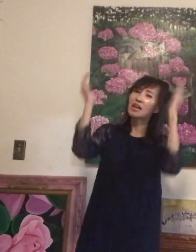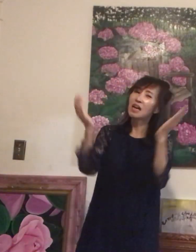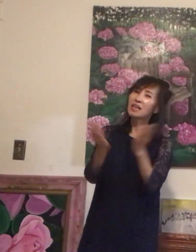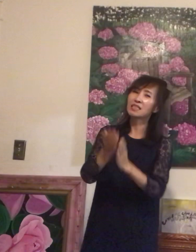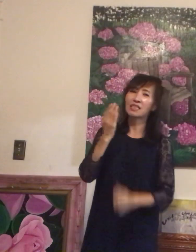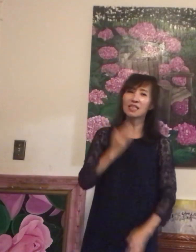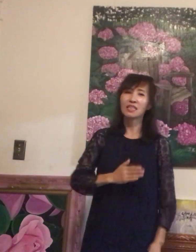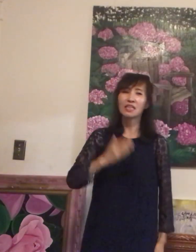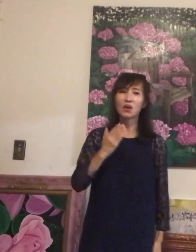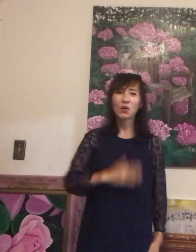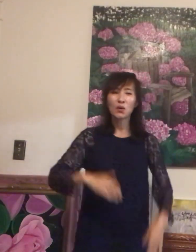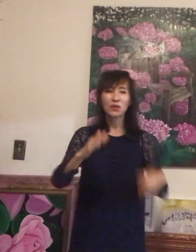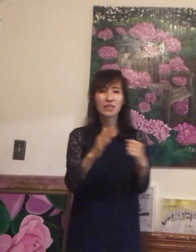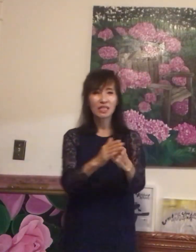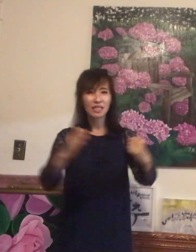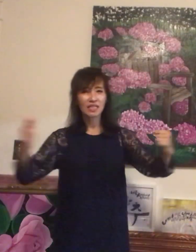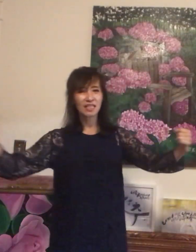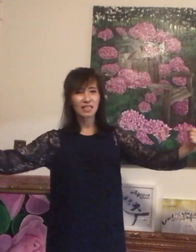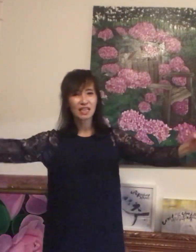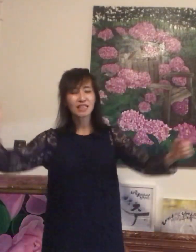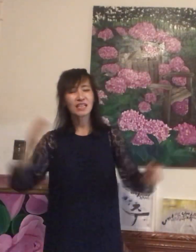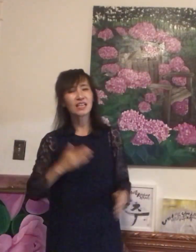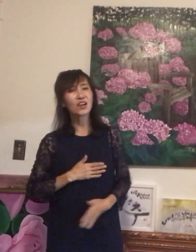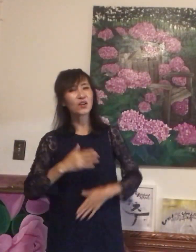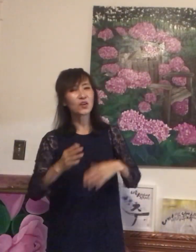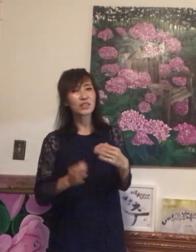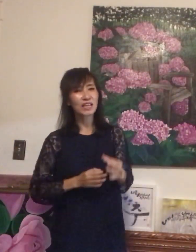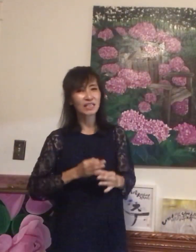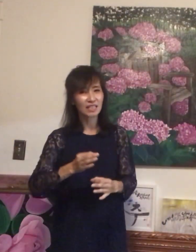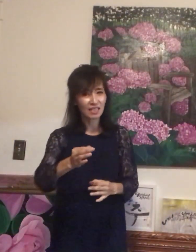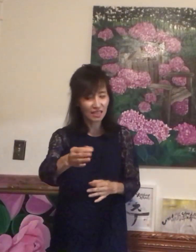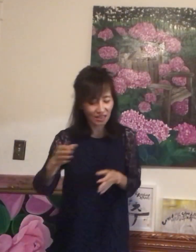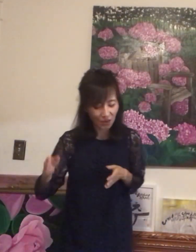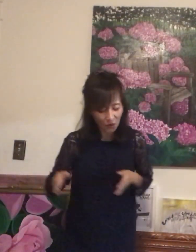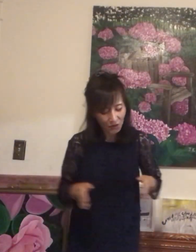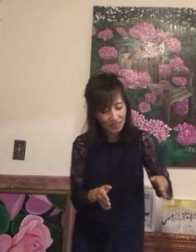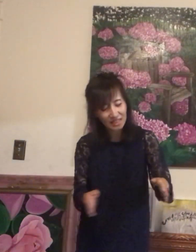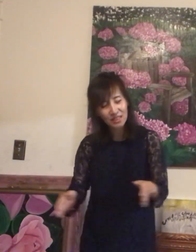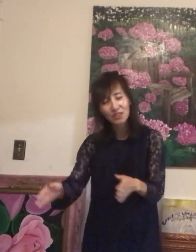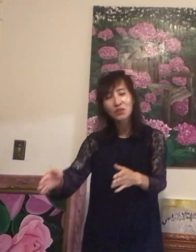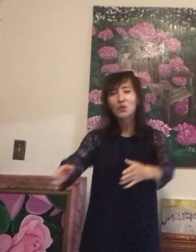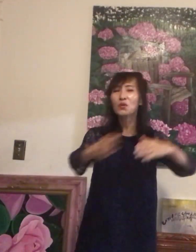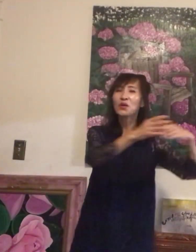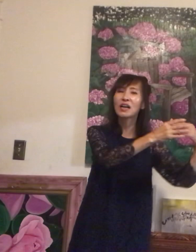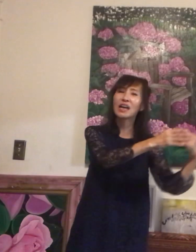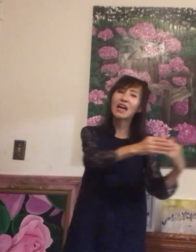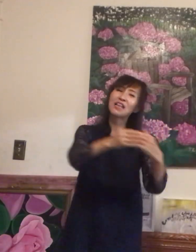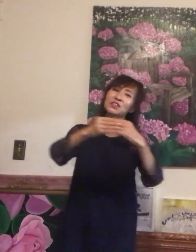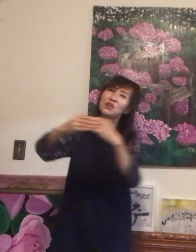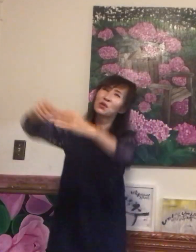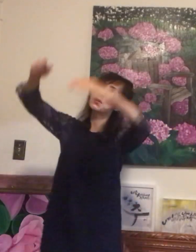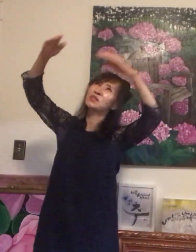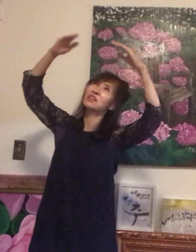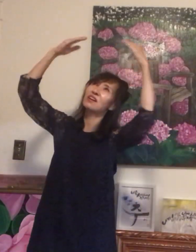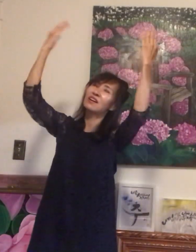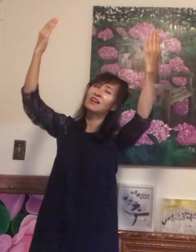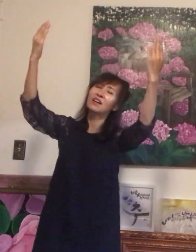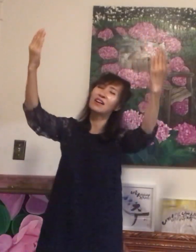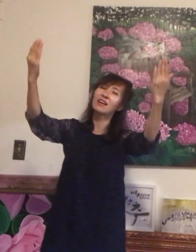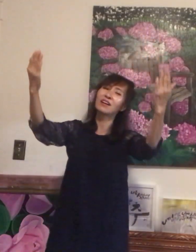다시 오니 나를 영원한 길로 인도하소서